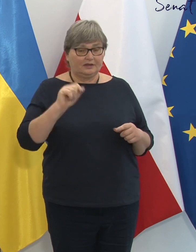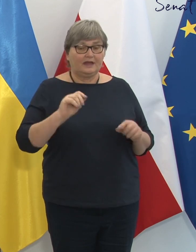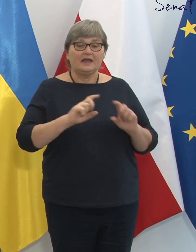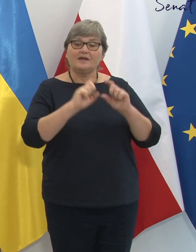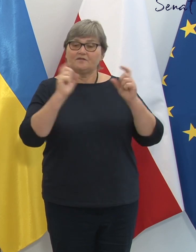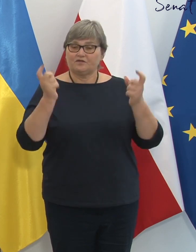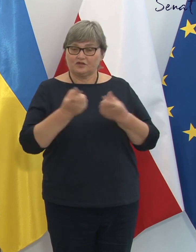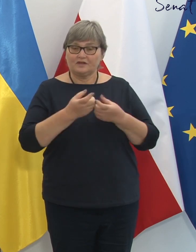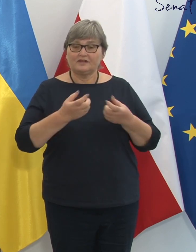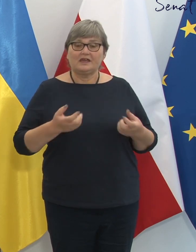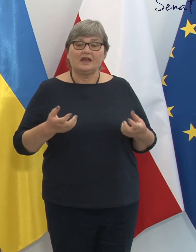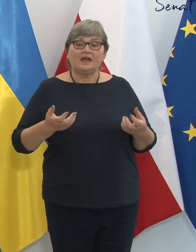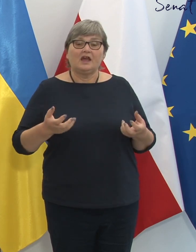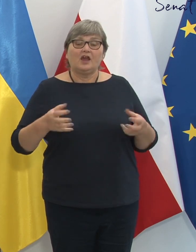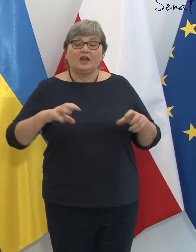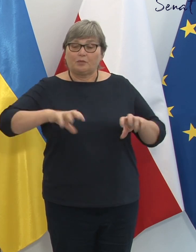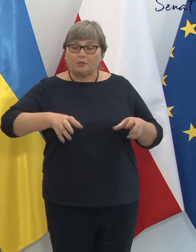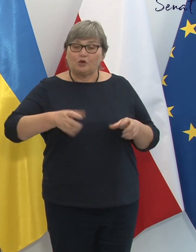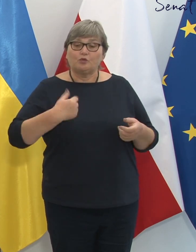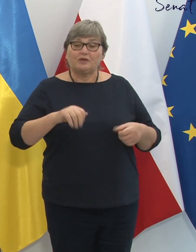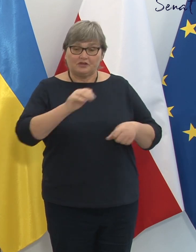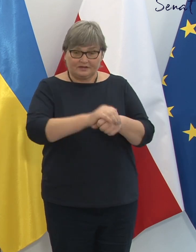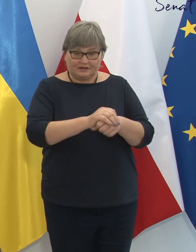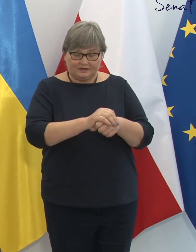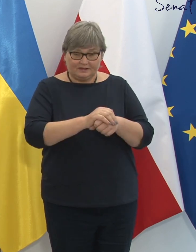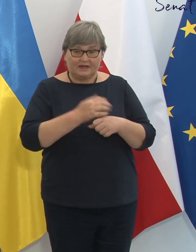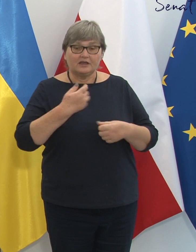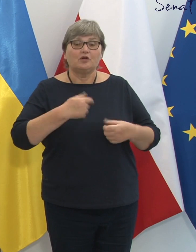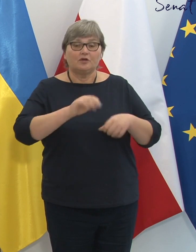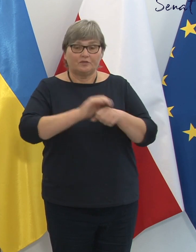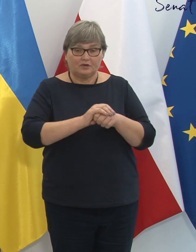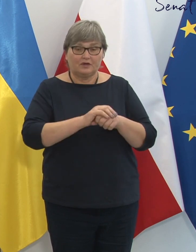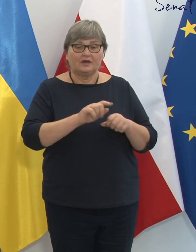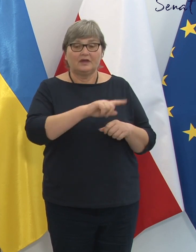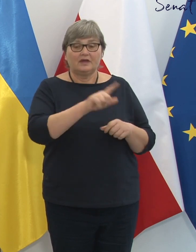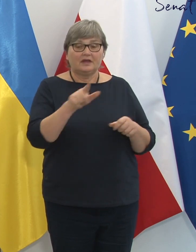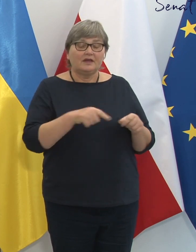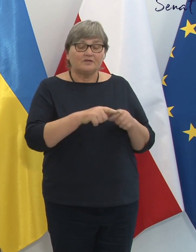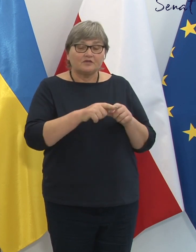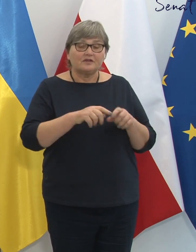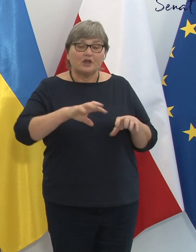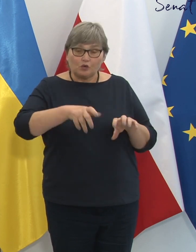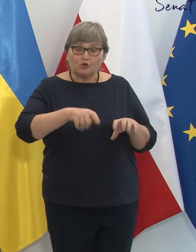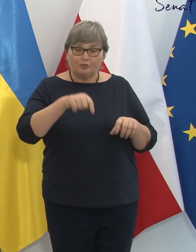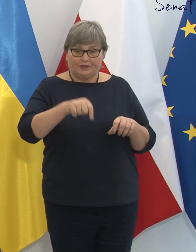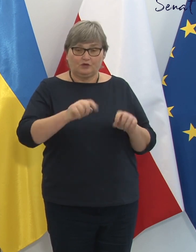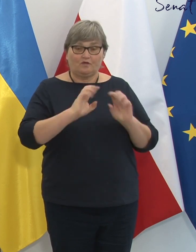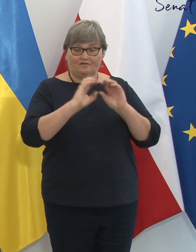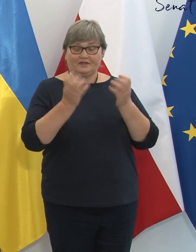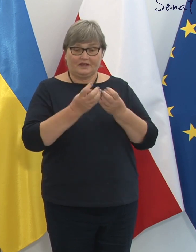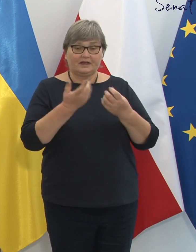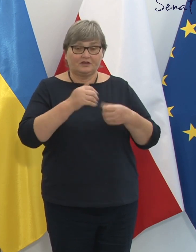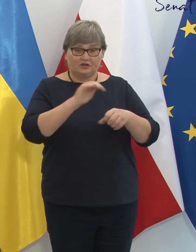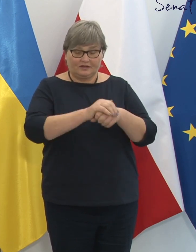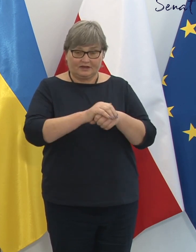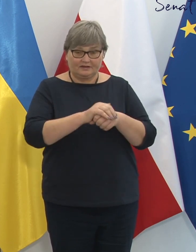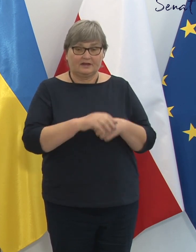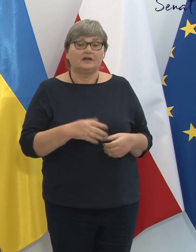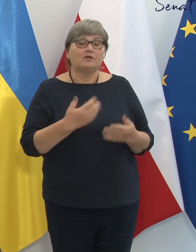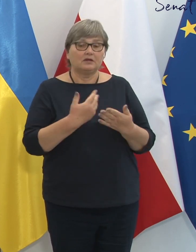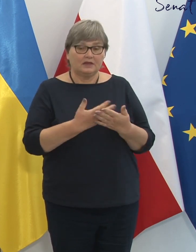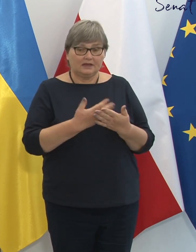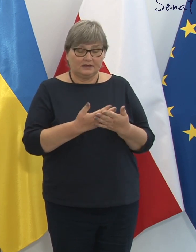Uzyskaliśmy tutaj konsensus między klubami senackimi, klubami i kołami, dlatego